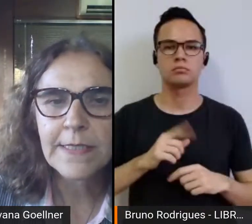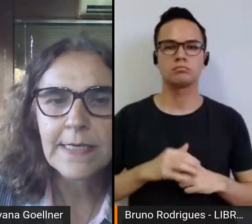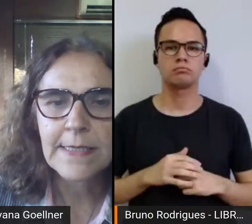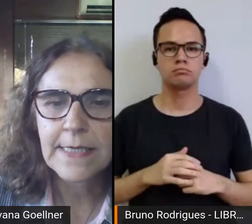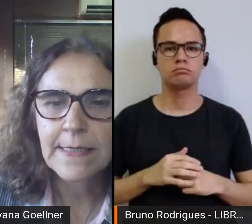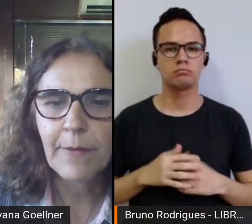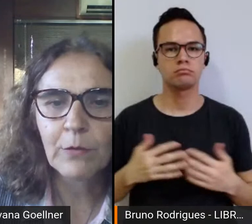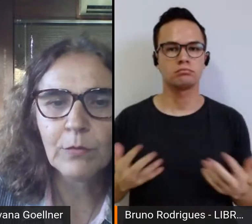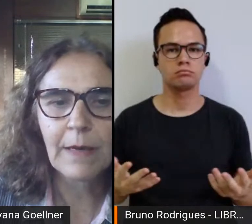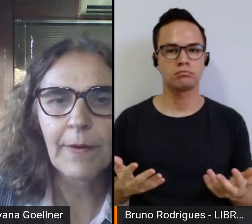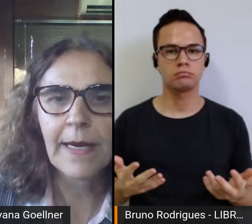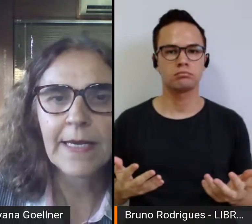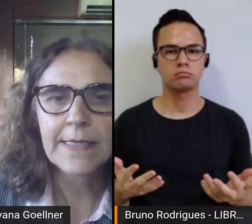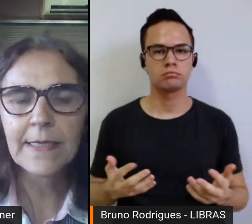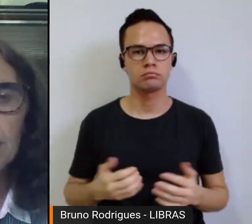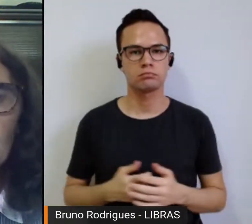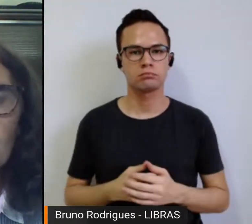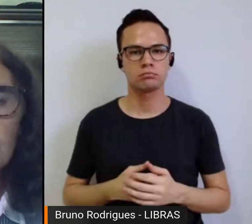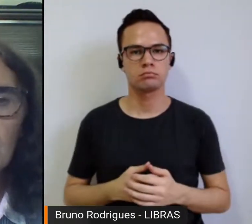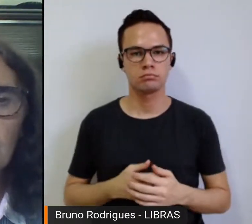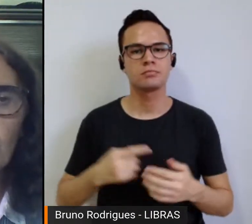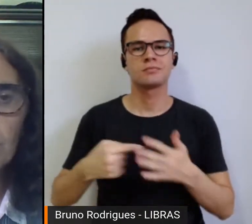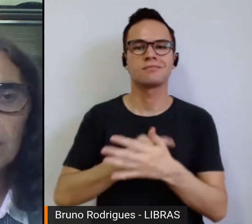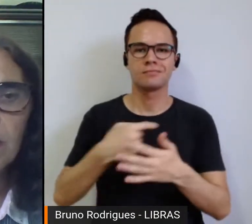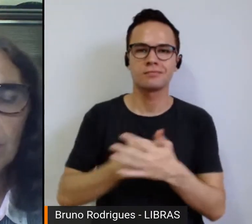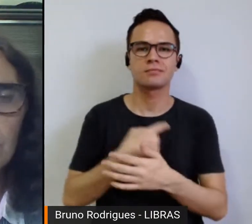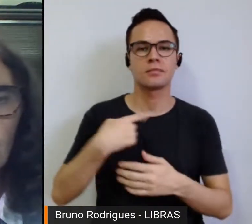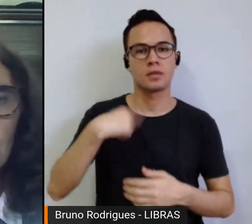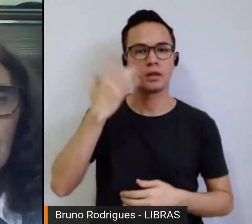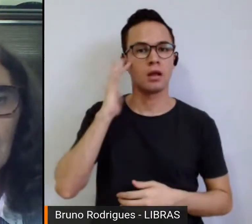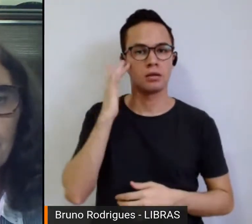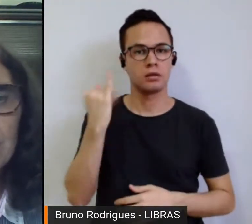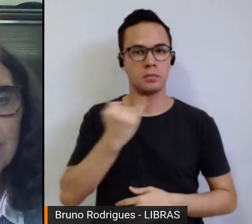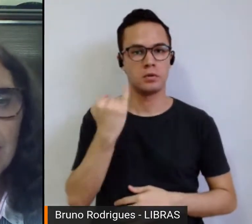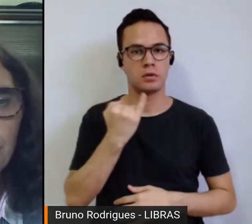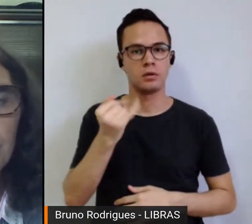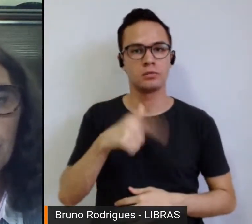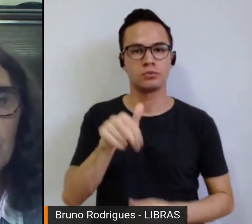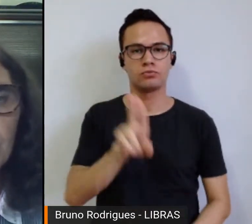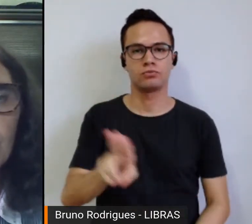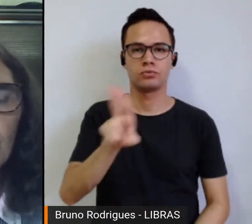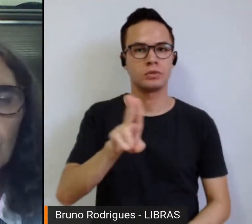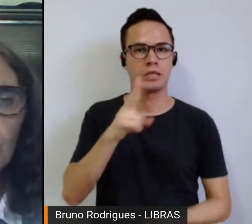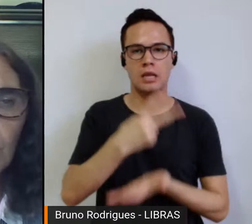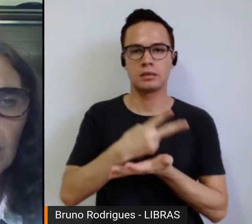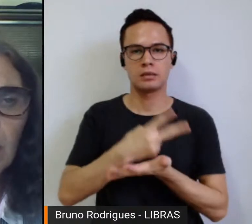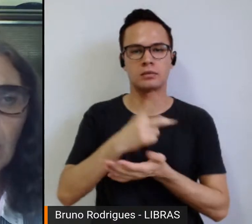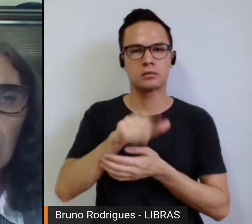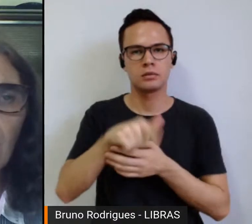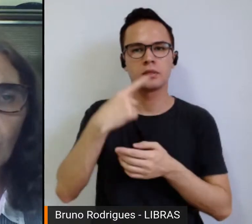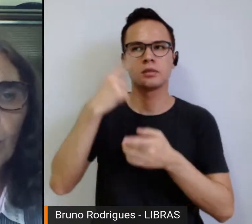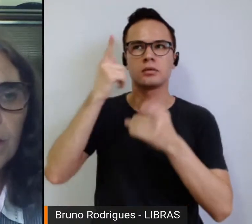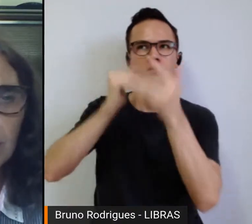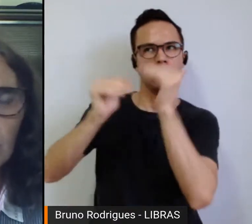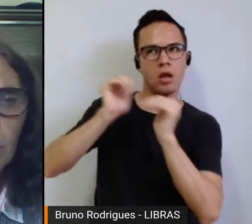Então, muitas vezes essa pergunta aparece e eu considero importante a gente usá-la sempre para desconstruir algo que está tão